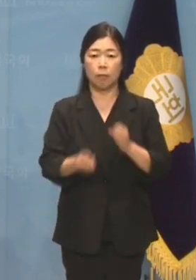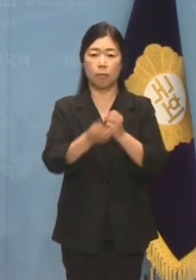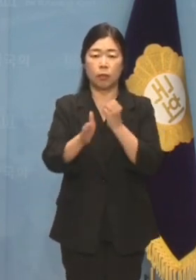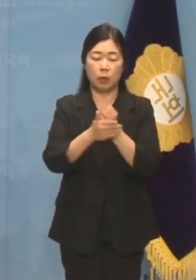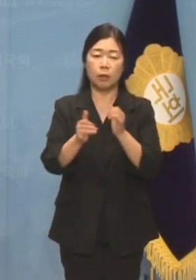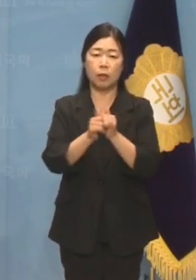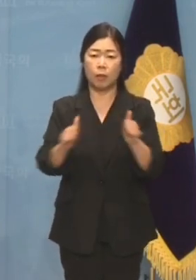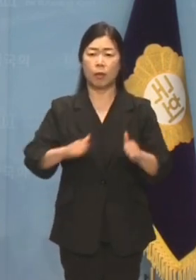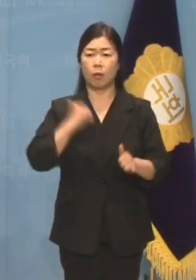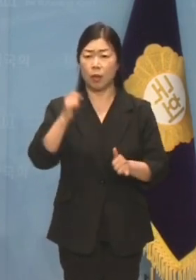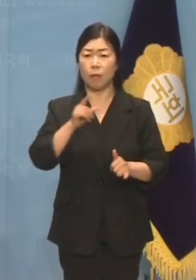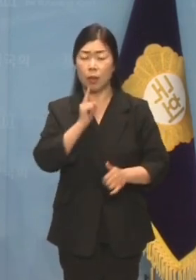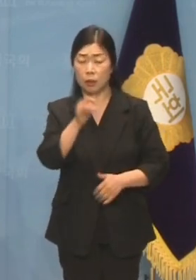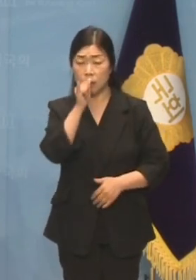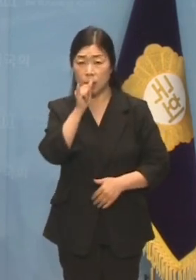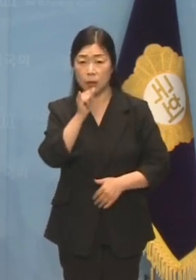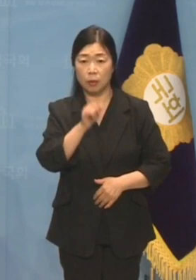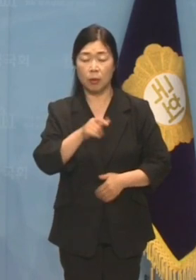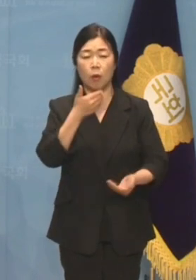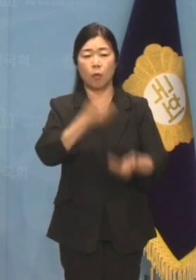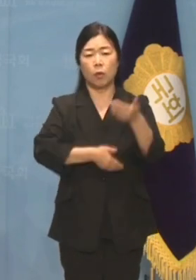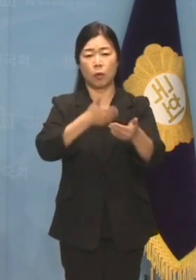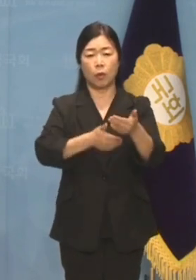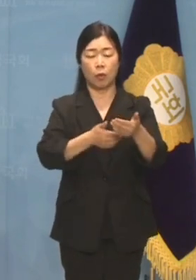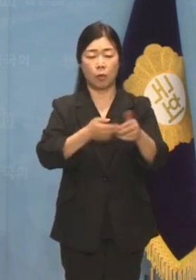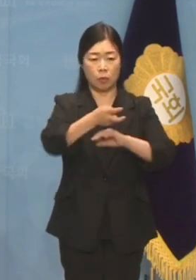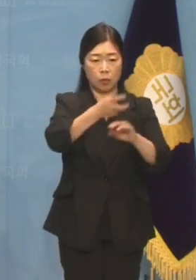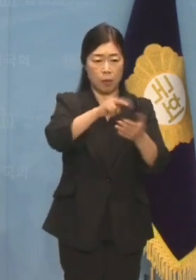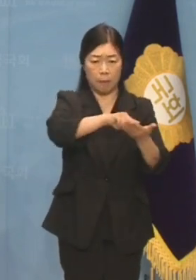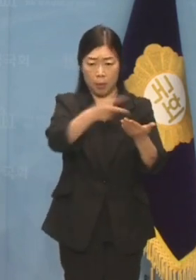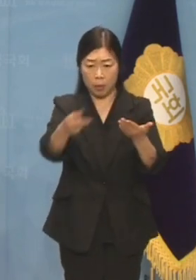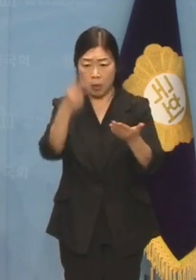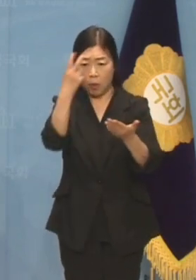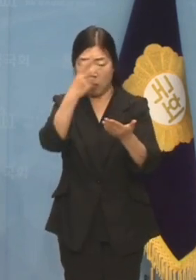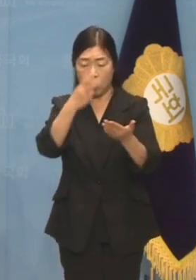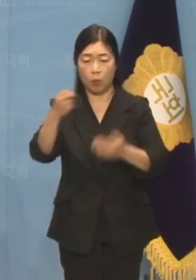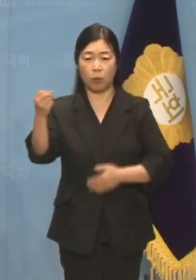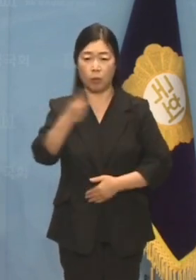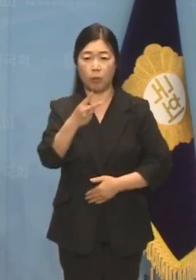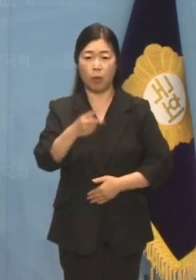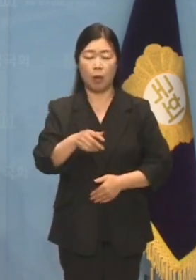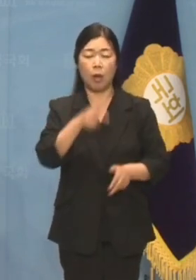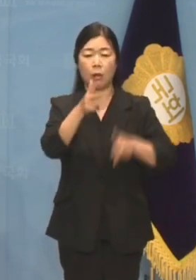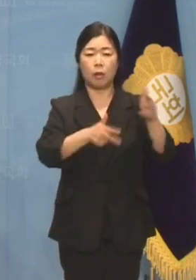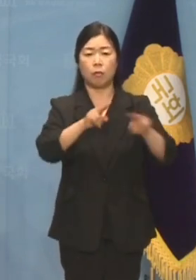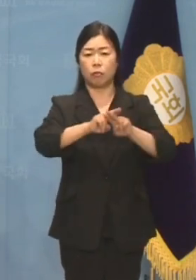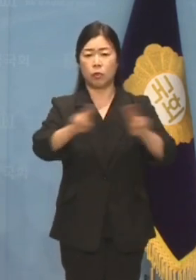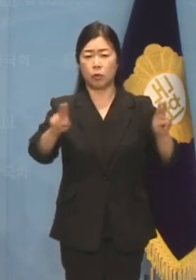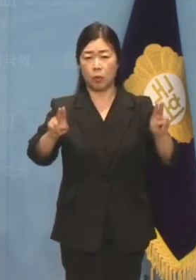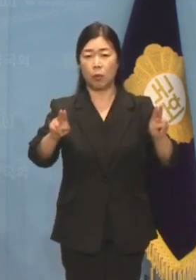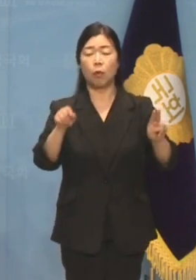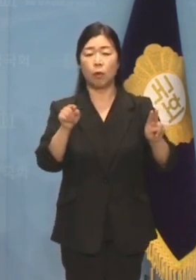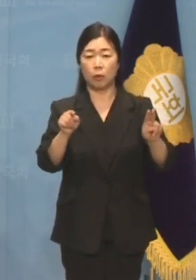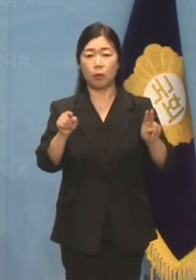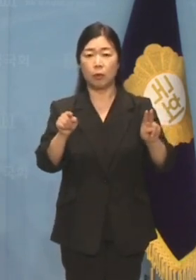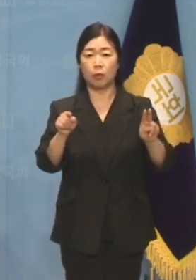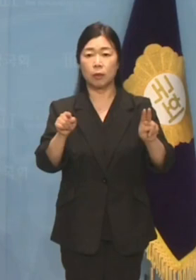말이 있습니다. 고속도로 노선 변경 검토는 물론 하루아침에 사업을 취소한 것도